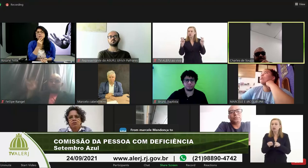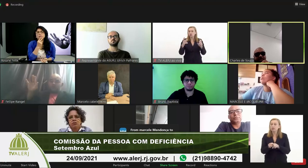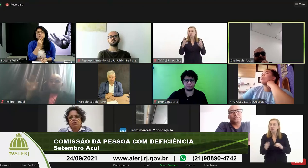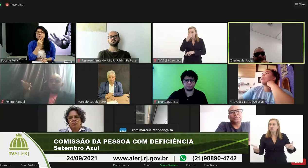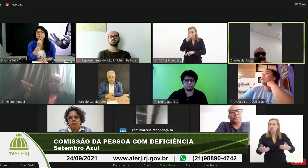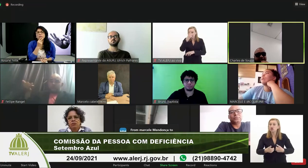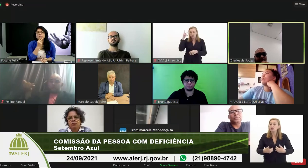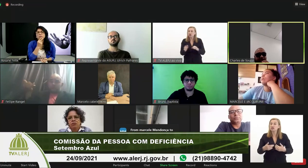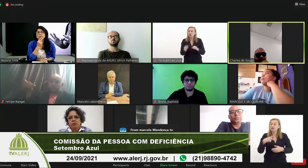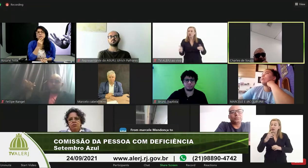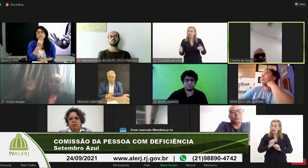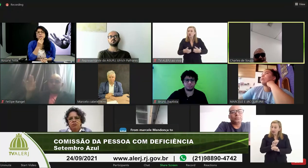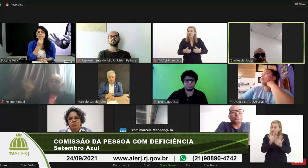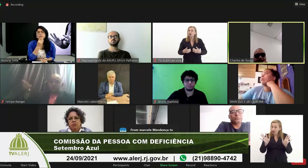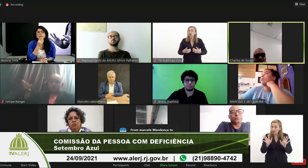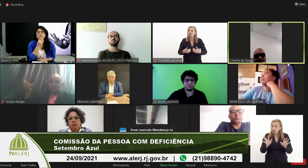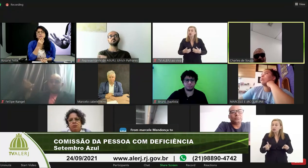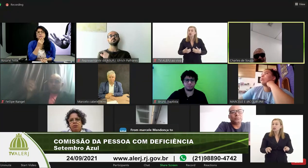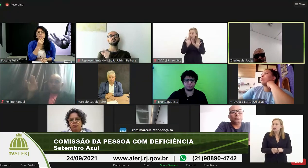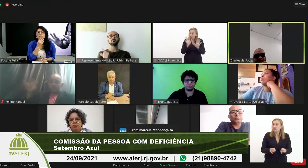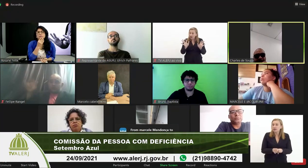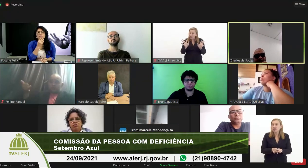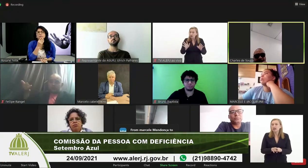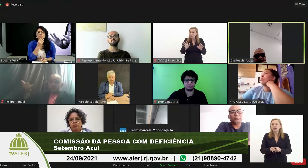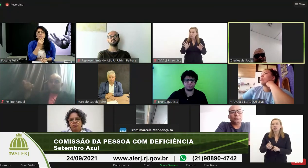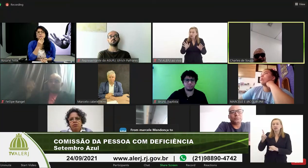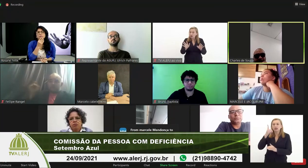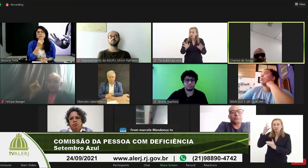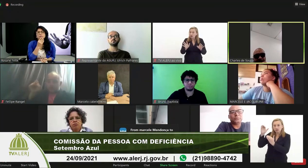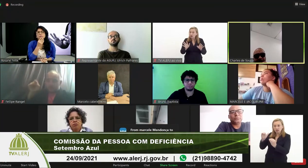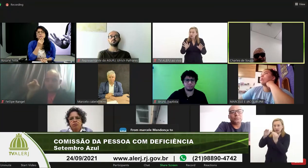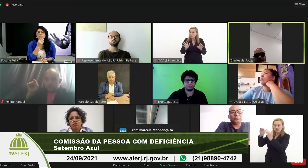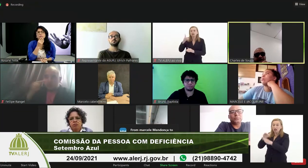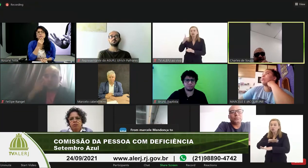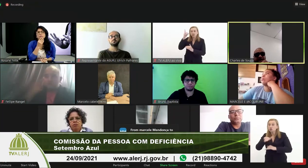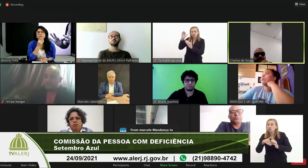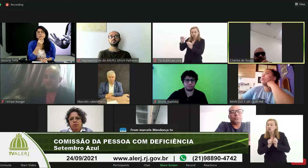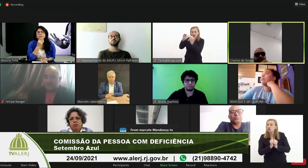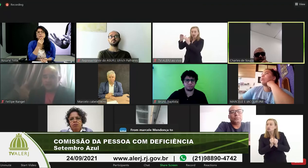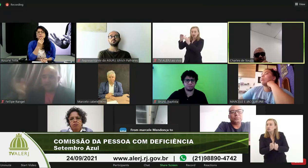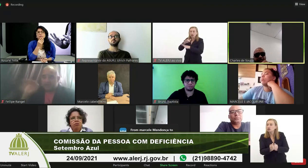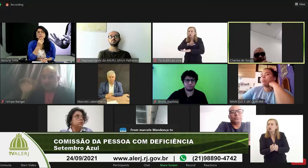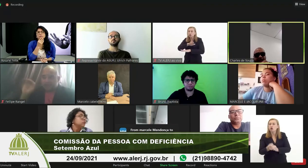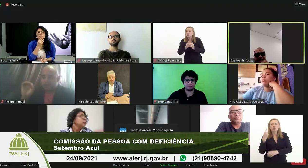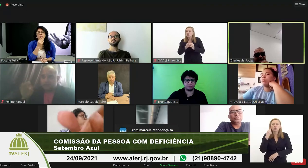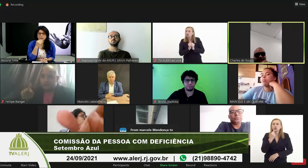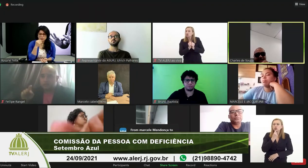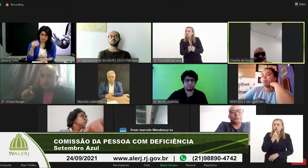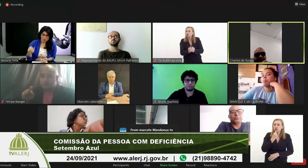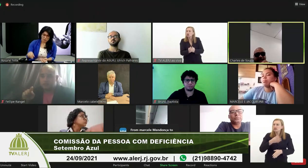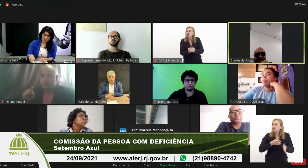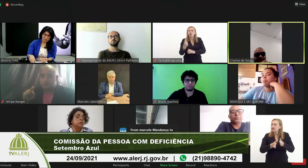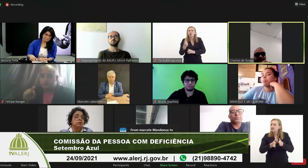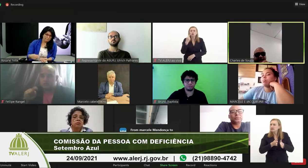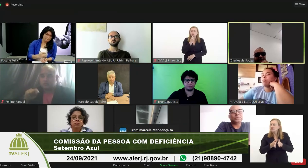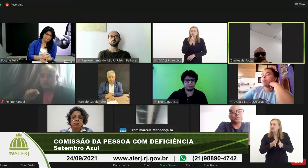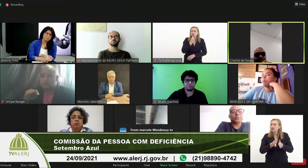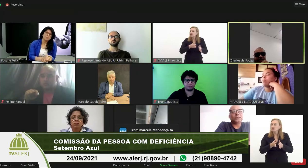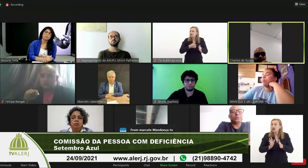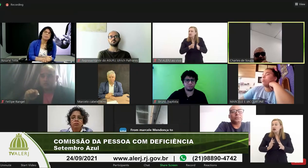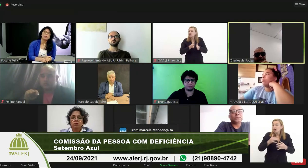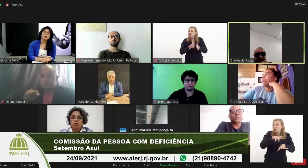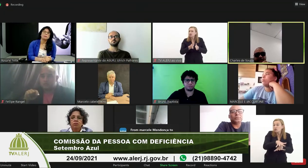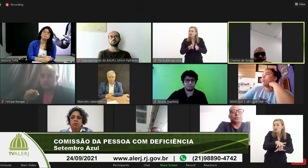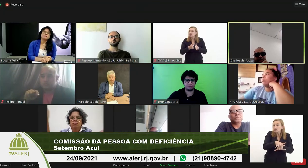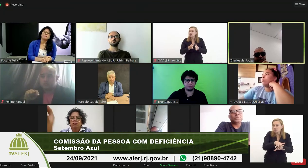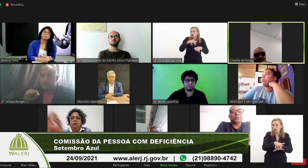deixar bem claro também nobre deputados e todos que estão acompanhando que o surdo ele tem acesso a inclusão